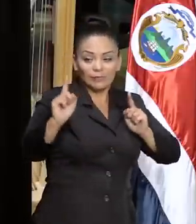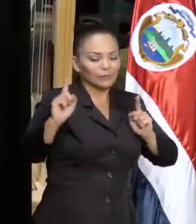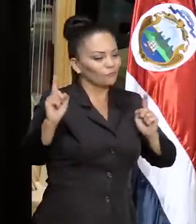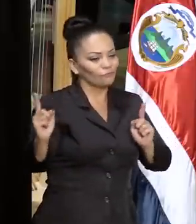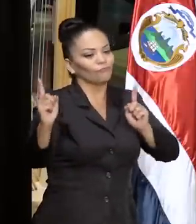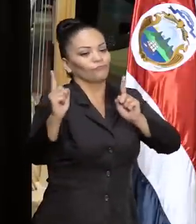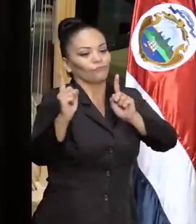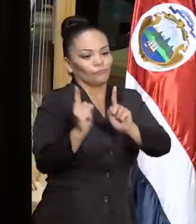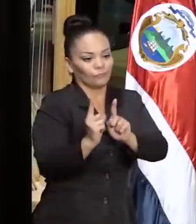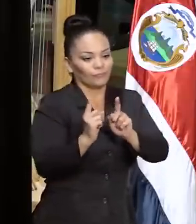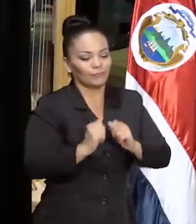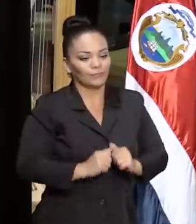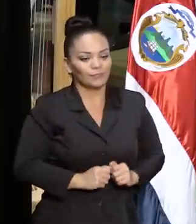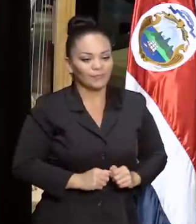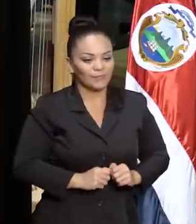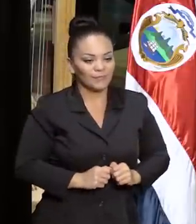otros.